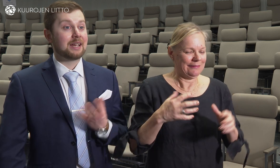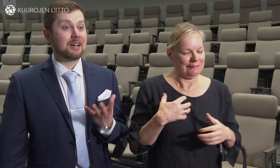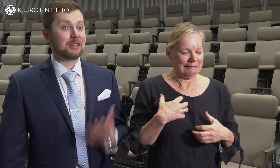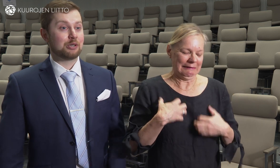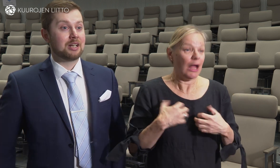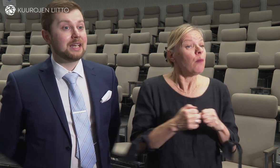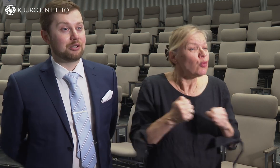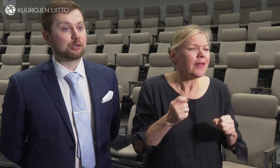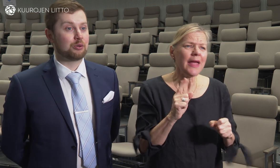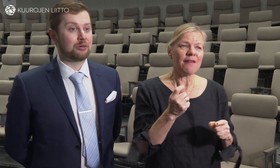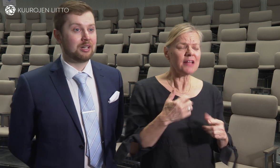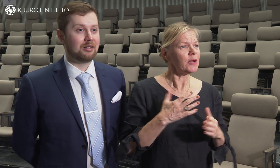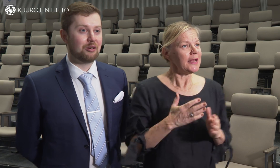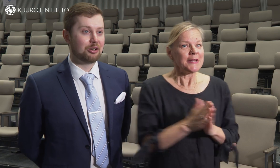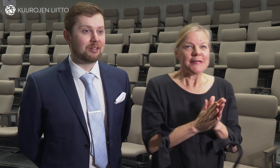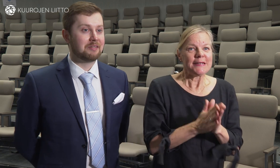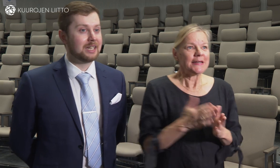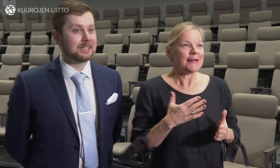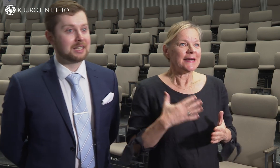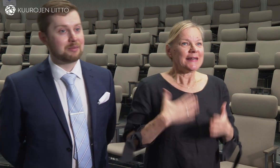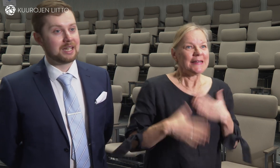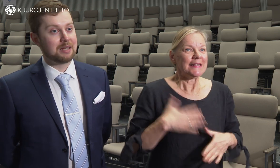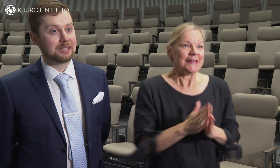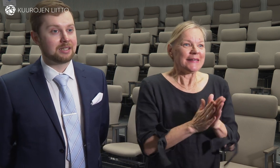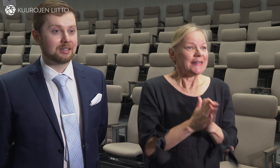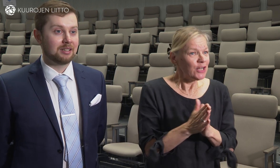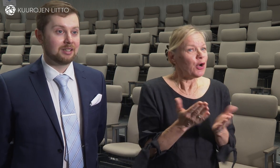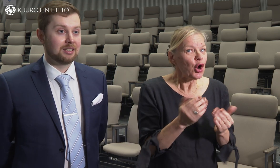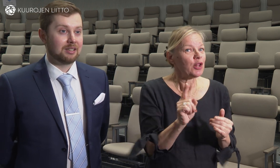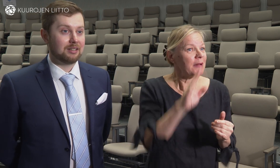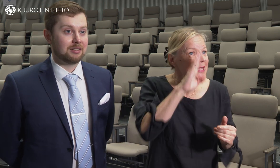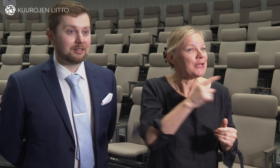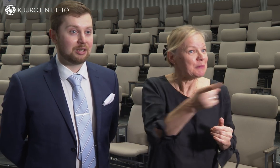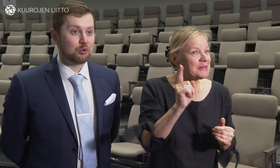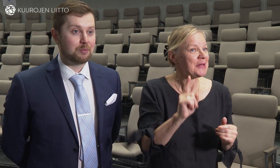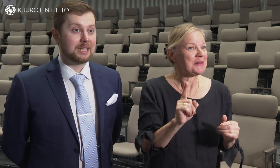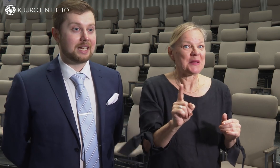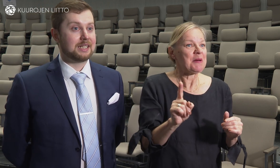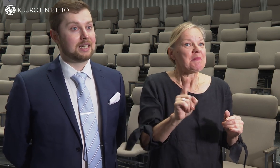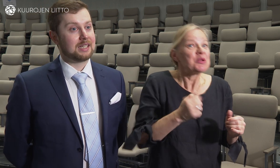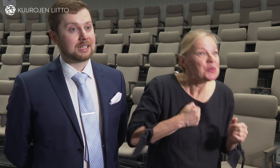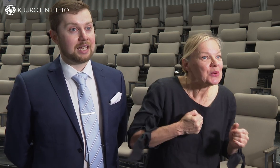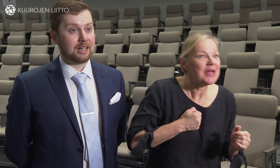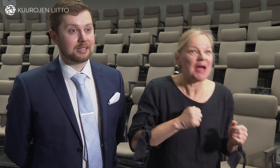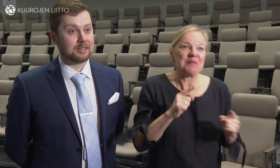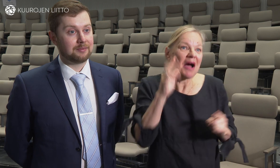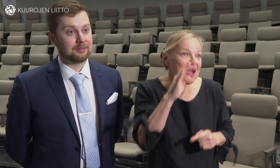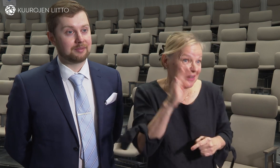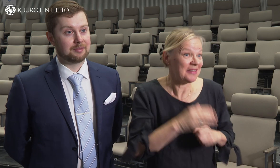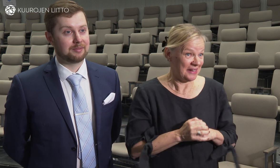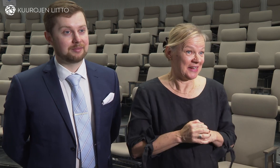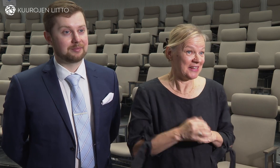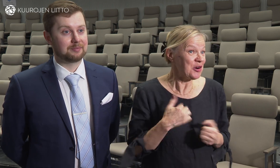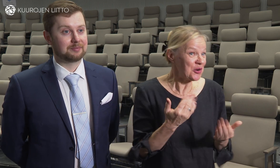ehkä vähän niin kuin sellainen innostunut ja odottavan fiilis, että mitä ihmiset pitää sitten tästä kirjasta.